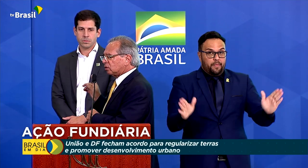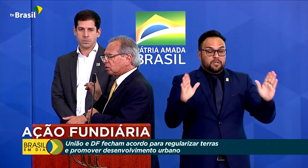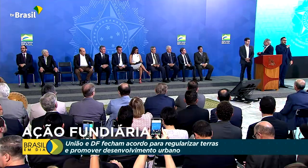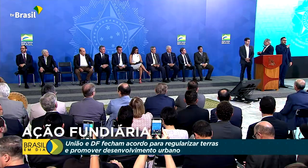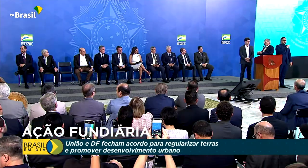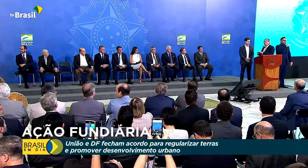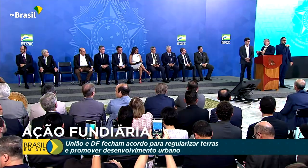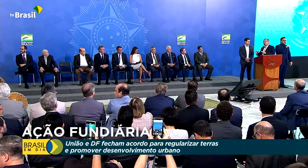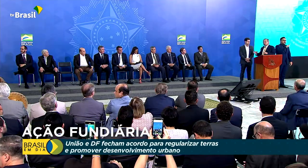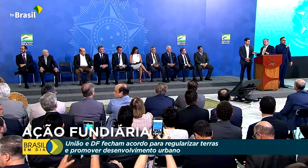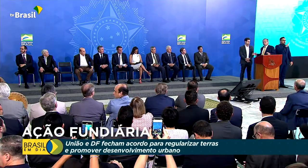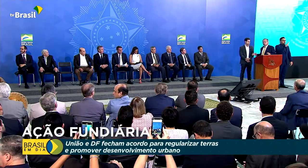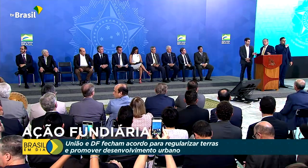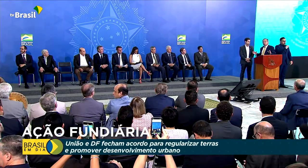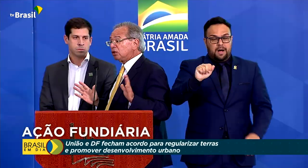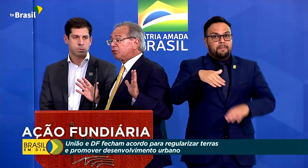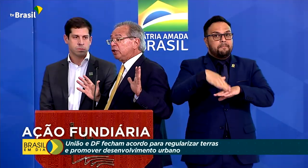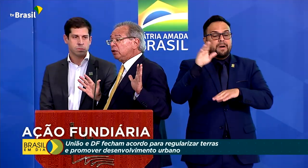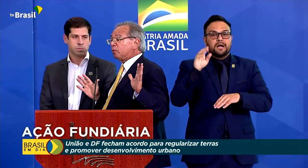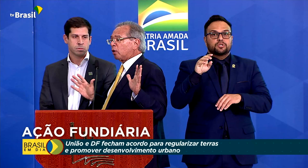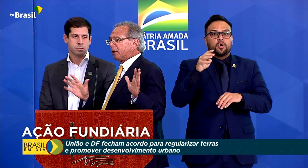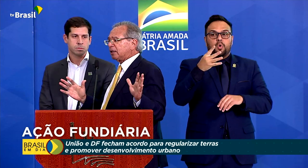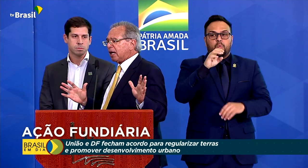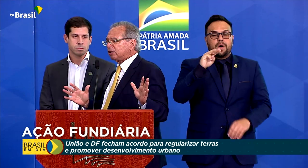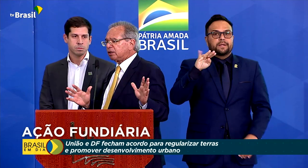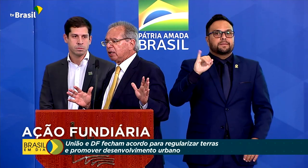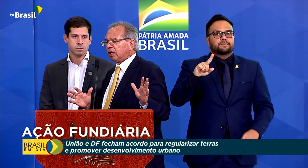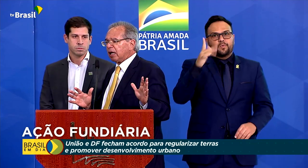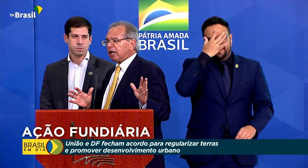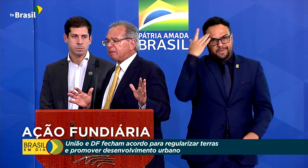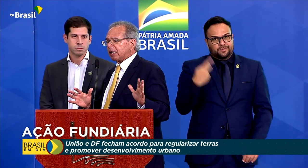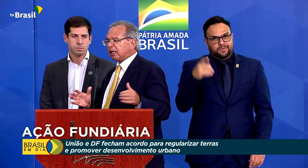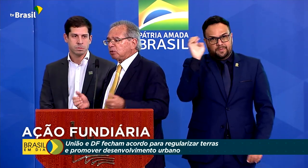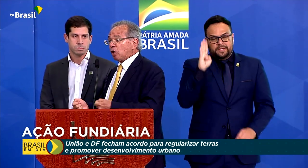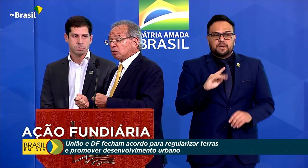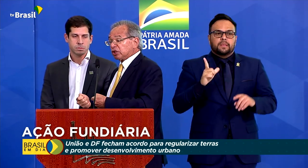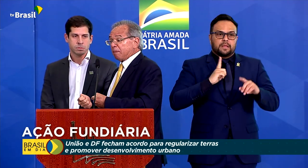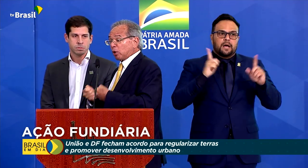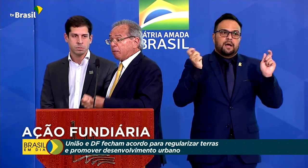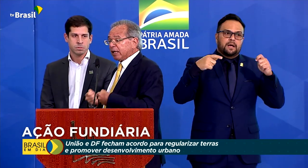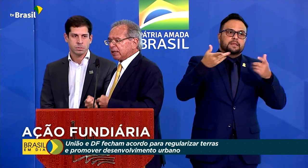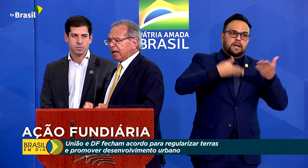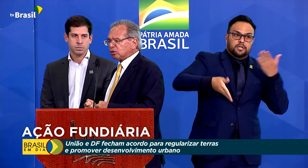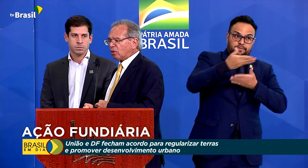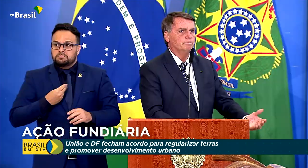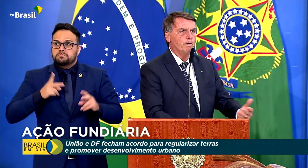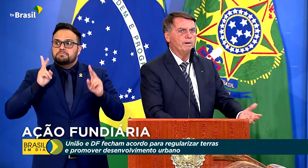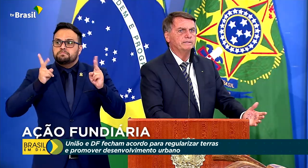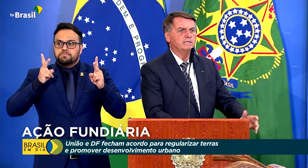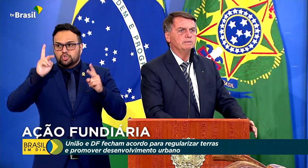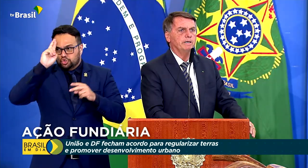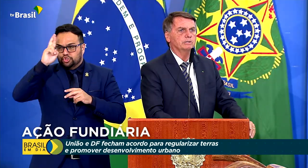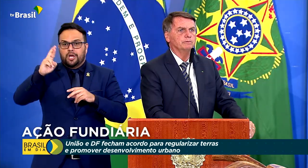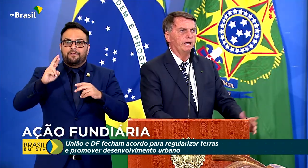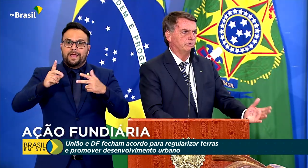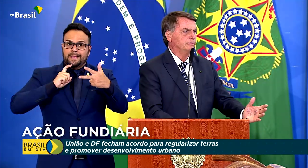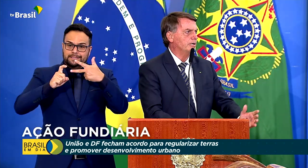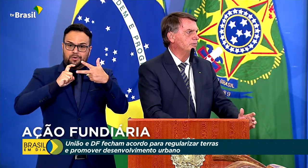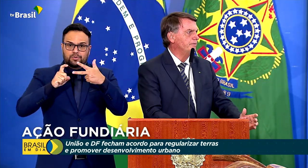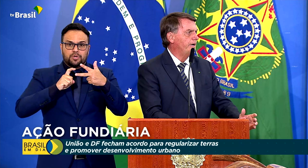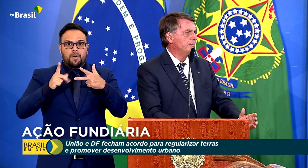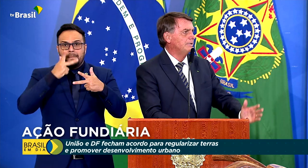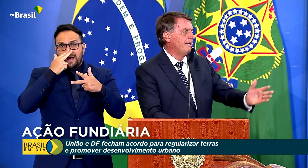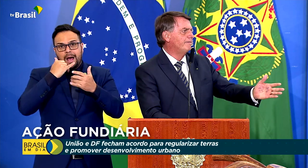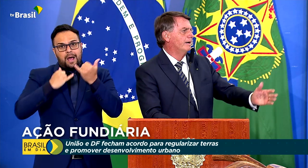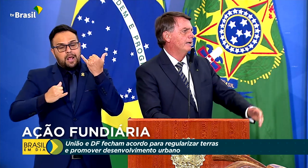pilotos. Nós estamos normalizando isso, transferindo propriedade para que eles possam ser proprietários. O bom entendimento entre